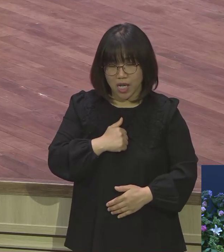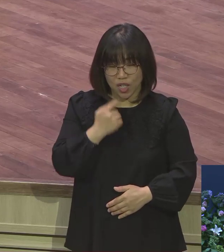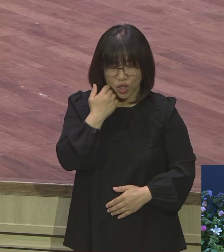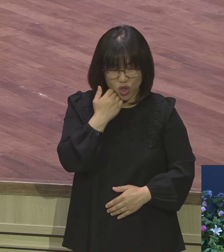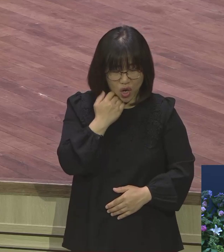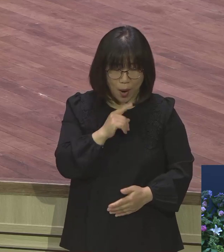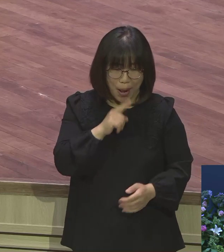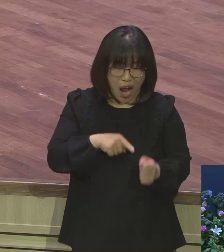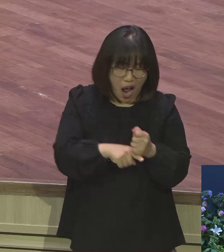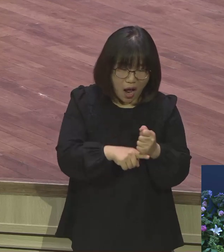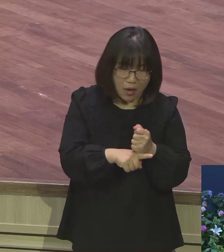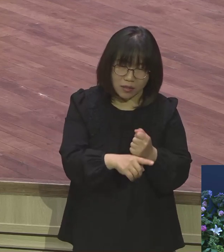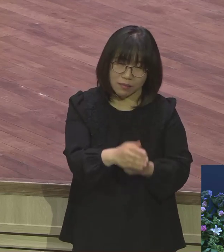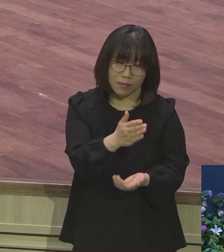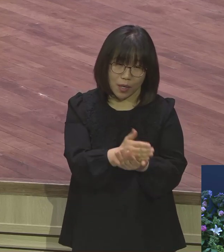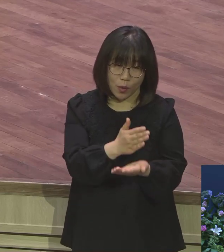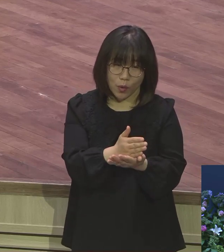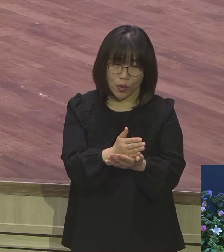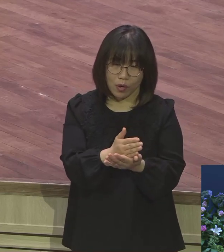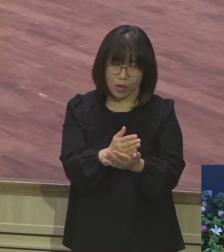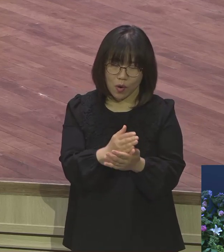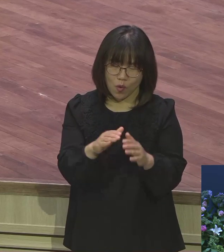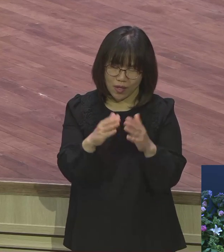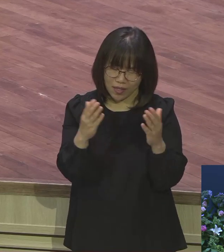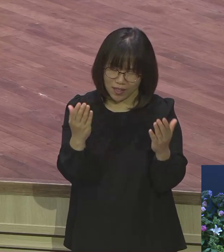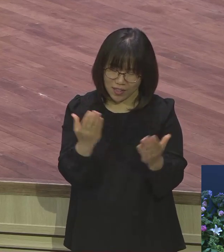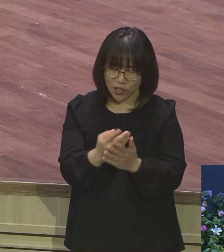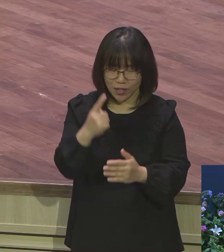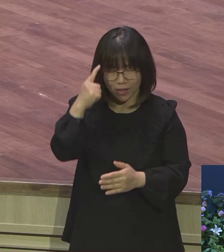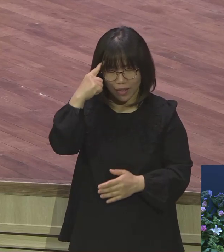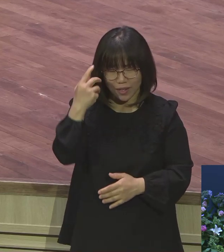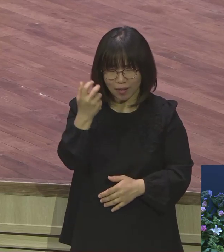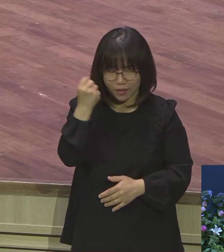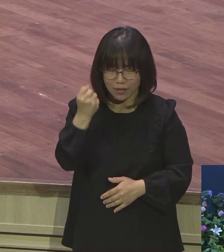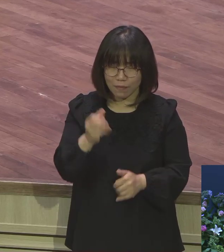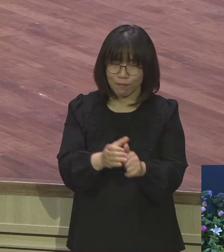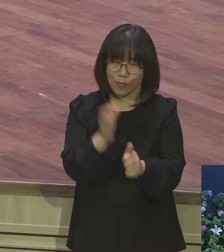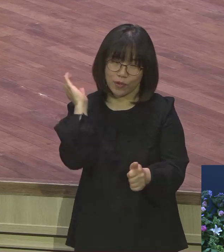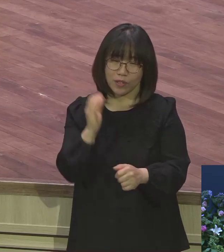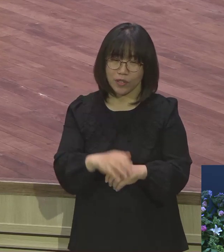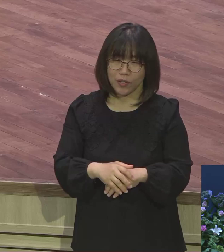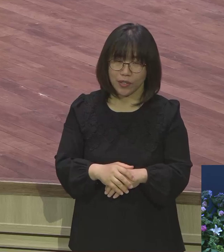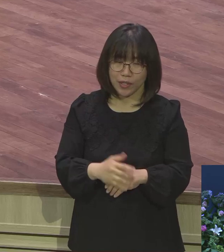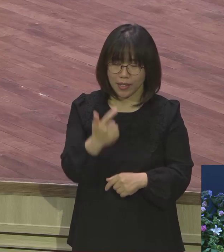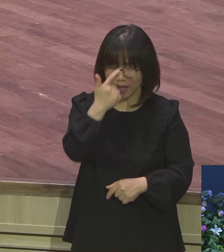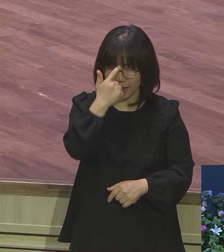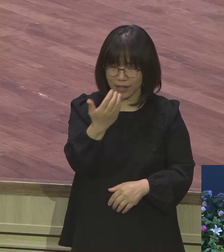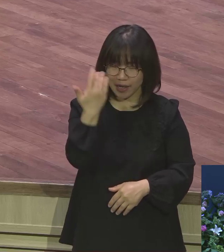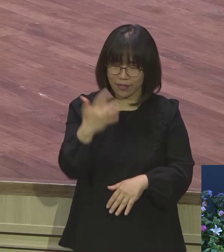오늘부터 완전히 예탈을 벗어버리시 바랍니다 옛날에 하던 습관이 됐어요 옛날에 그 습관이 돼가요